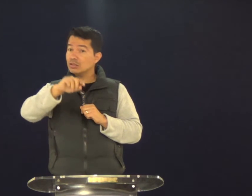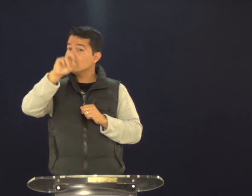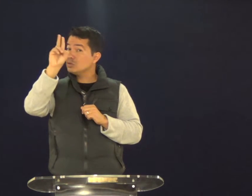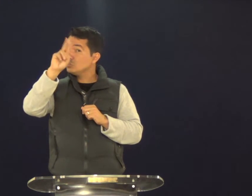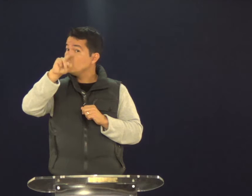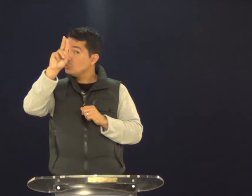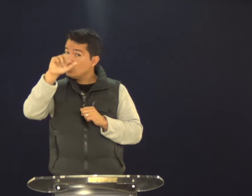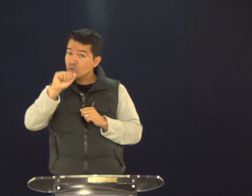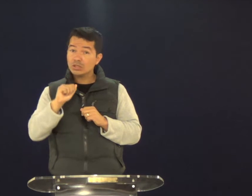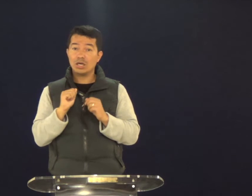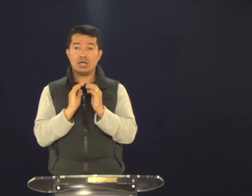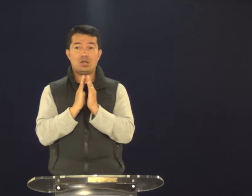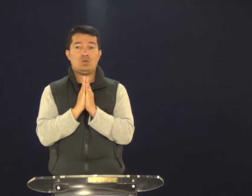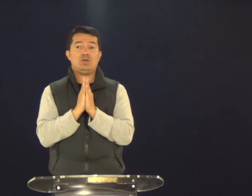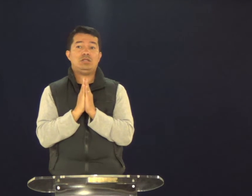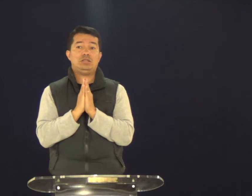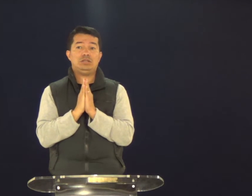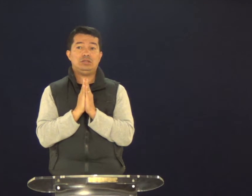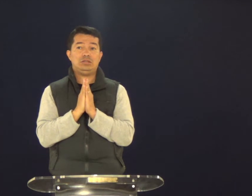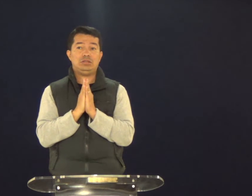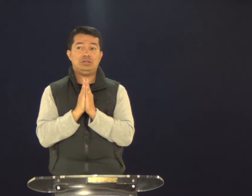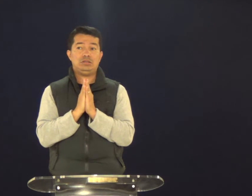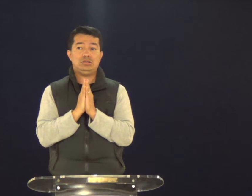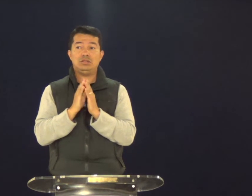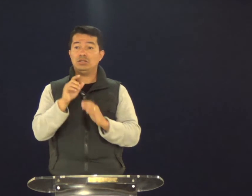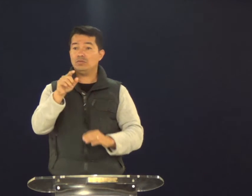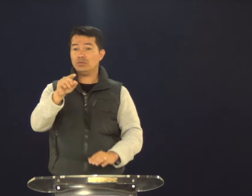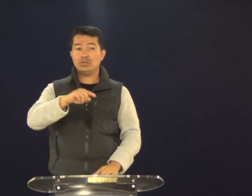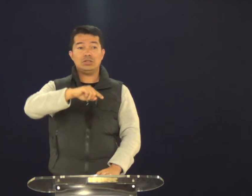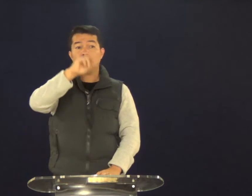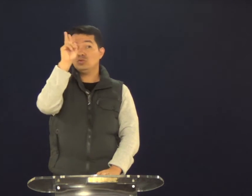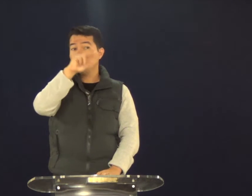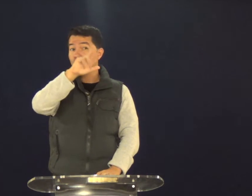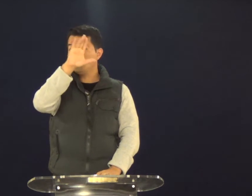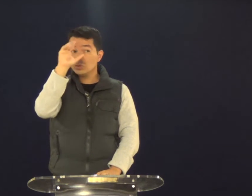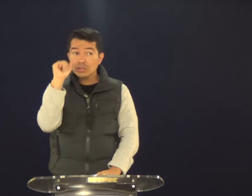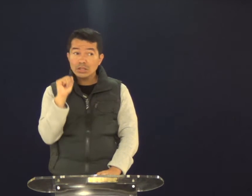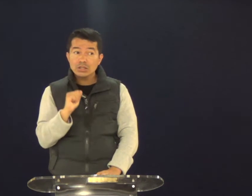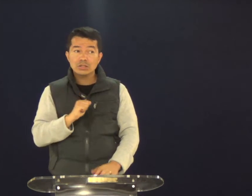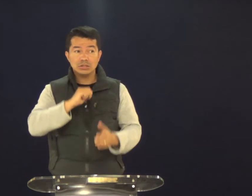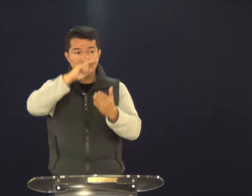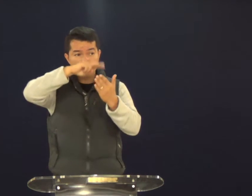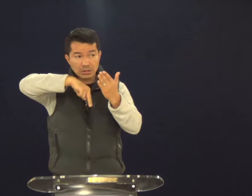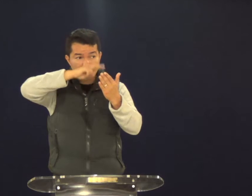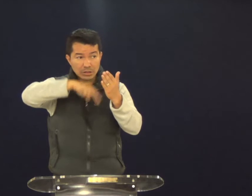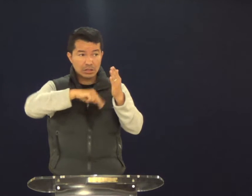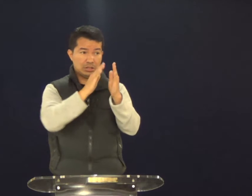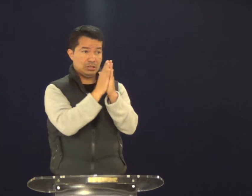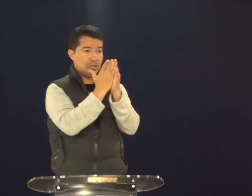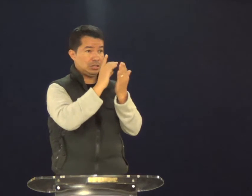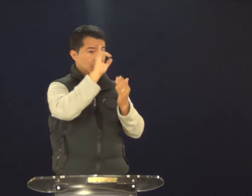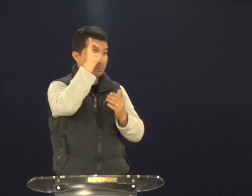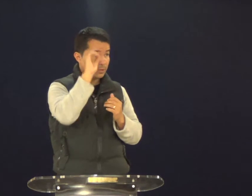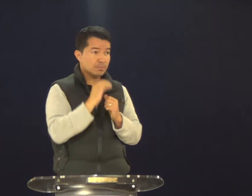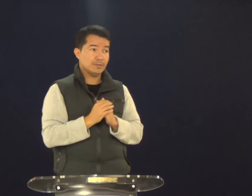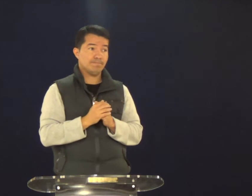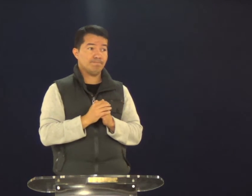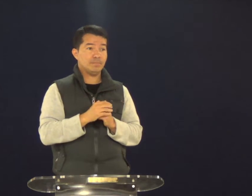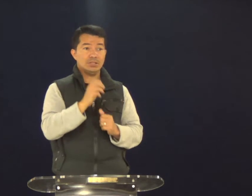Mas, se você nunca ora, se você nunca lê a Bíblia,